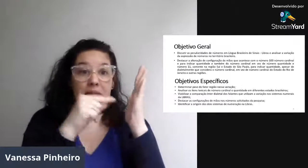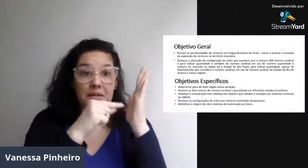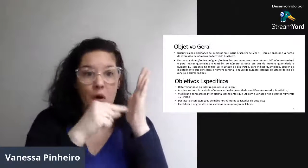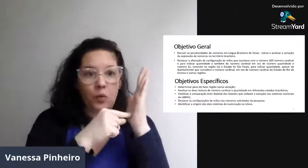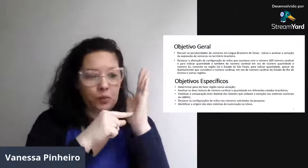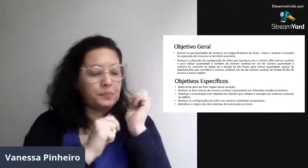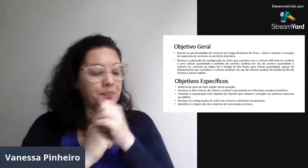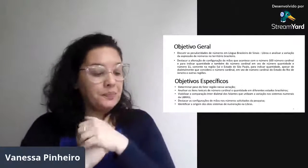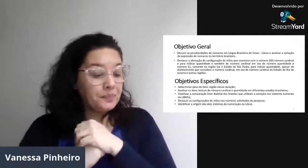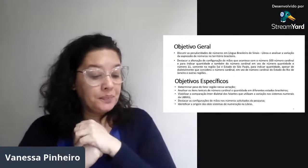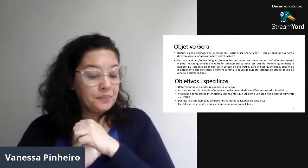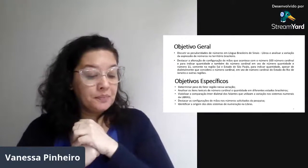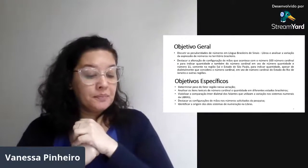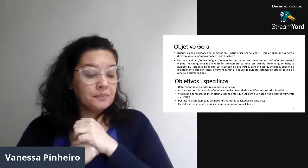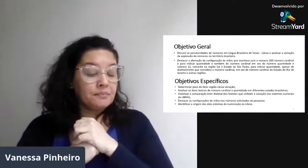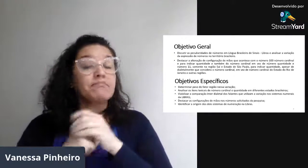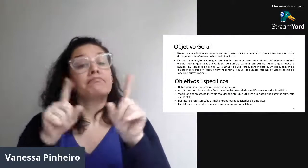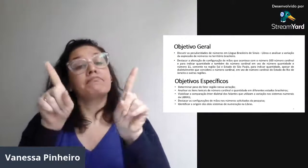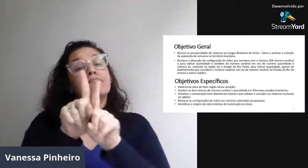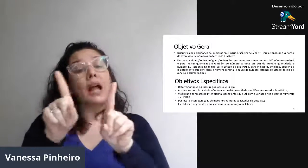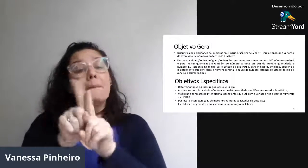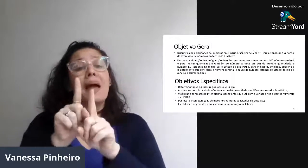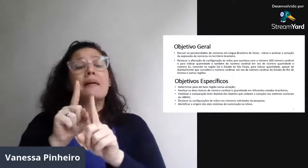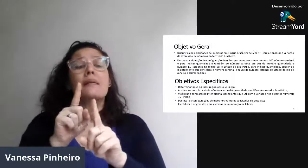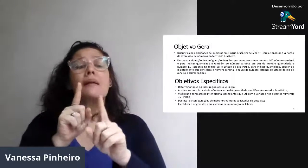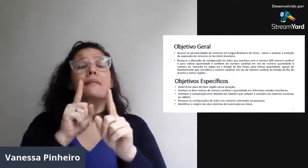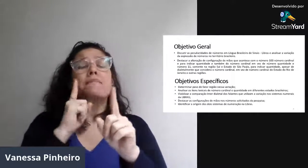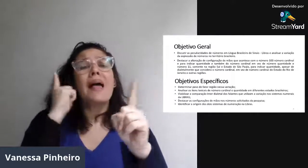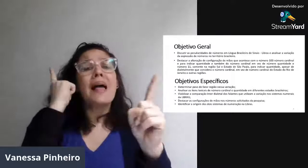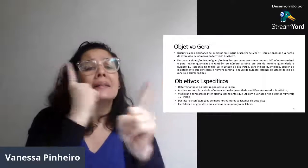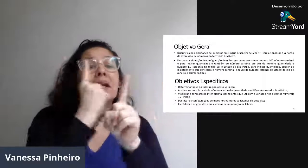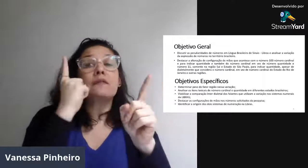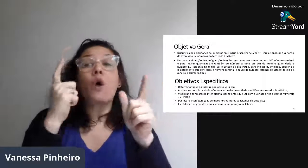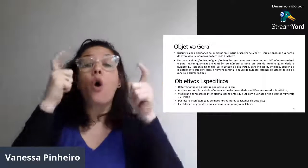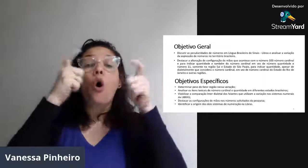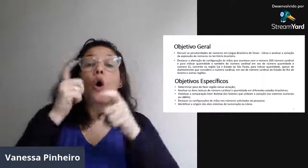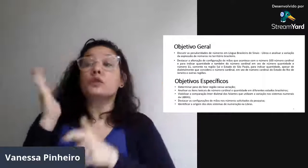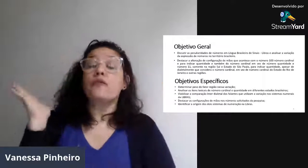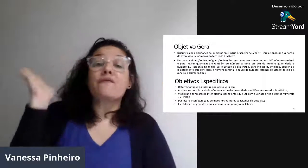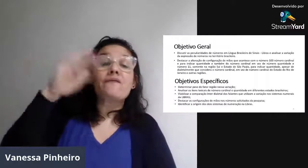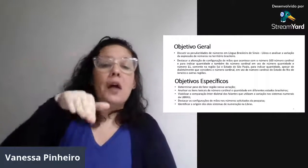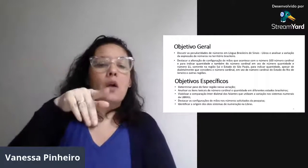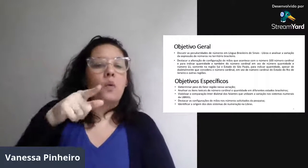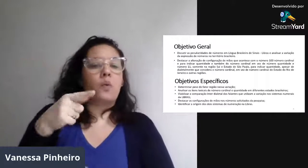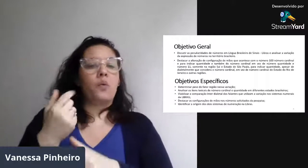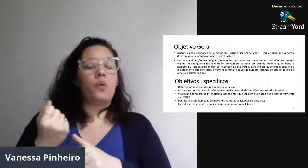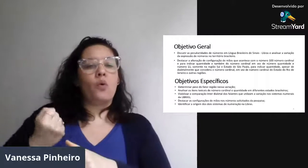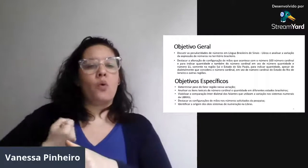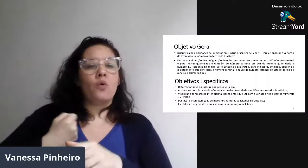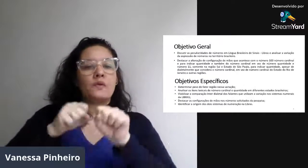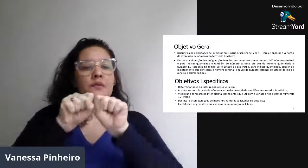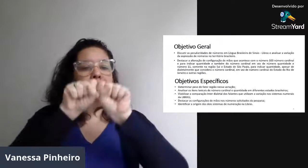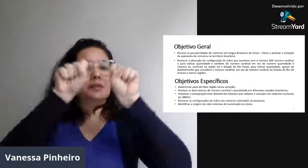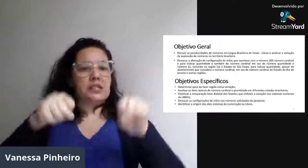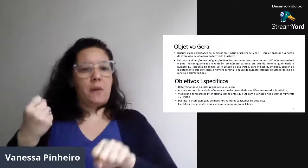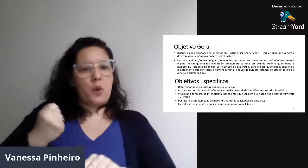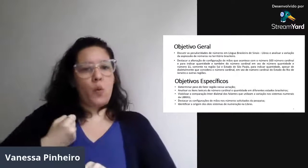descobrir, principalmente, essa questão da configuração da mão. E também, identificar de onde veio, né?